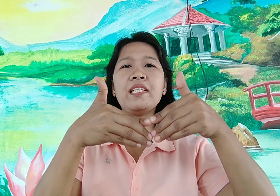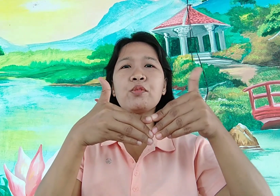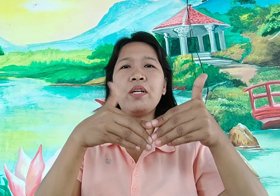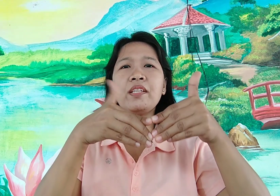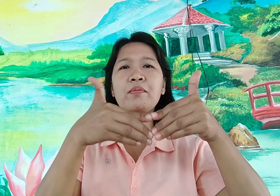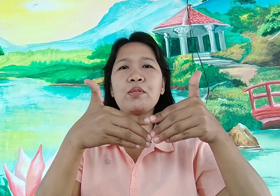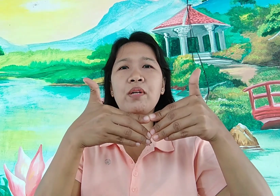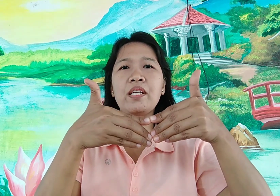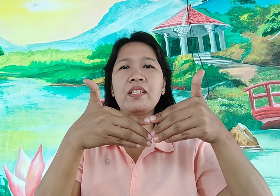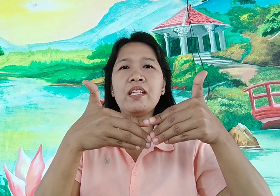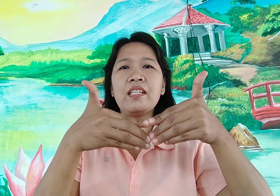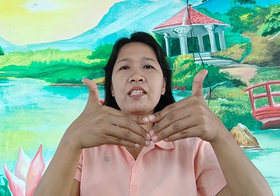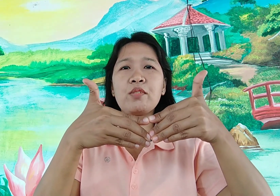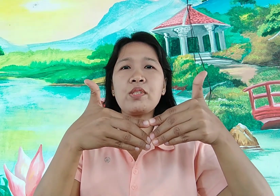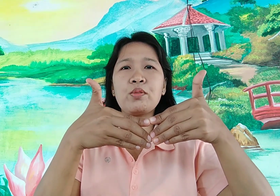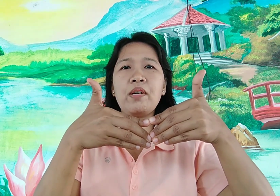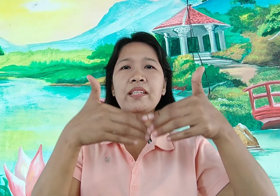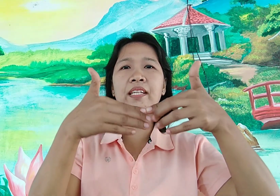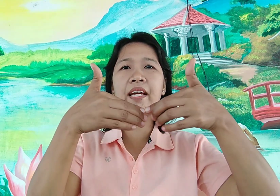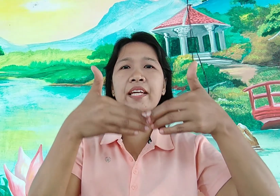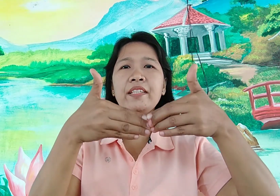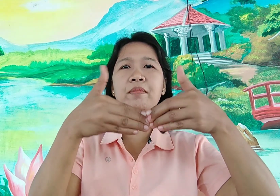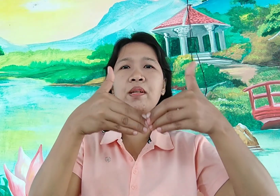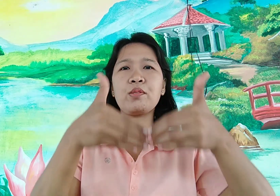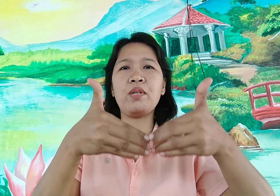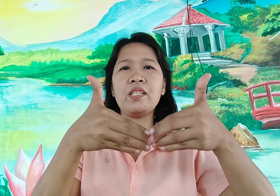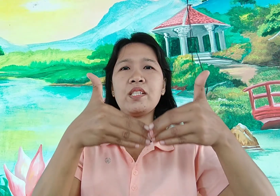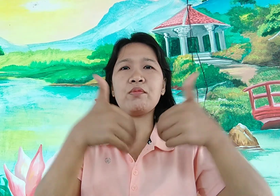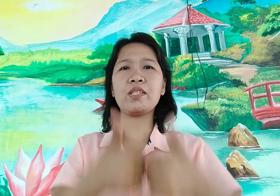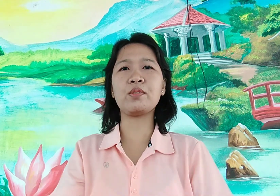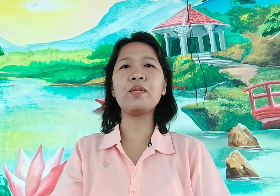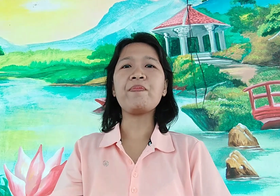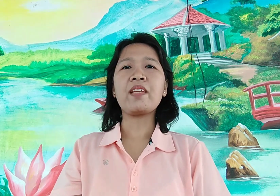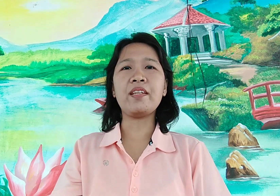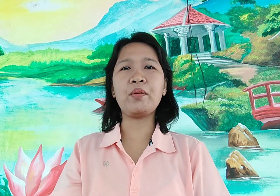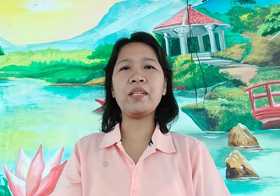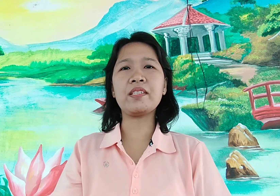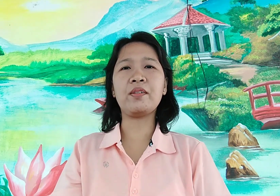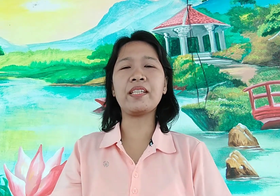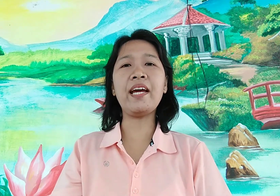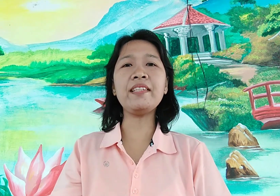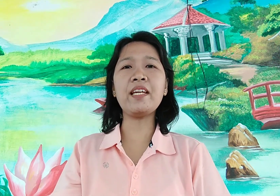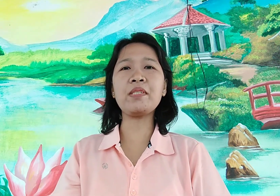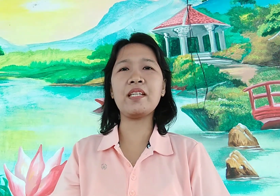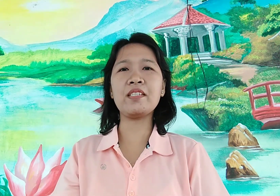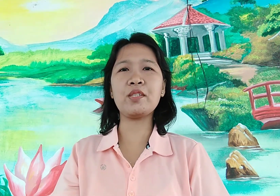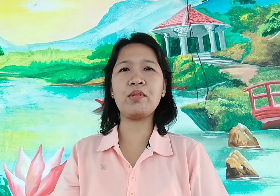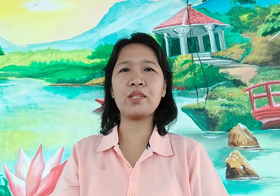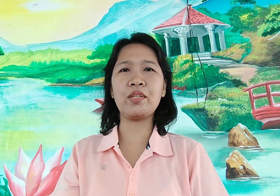is 1 times 1 is equals to 1 kaya 80 plus 1 is equals to 81 so 9 times 9 is equals to